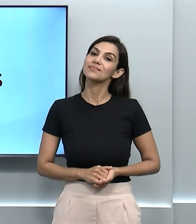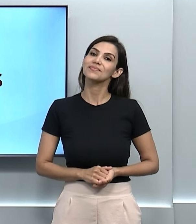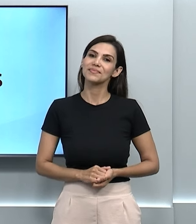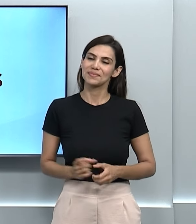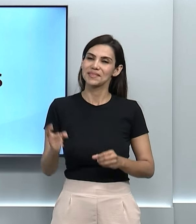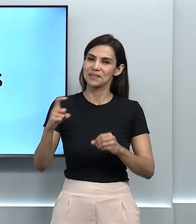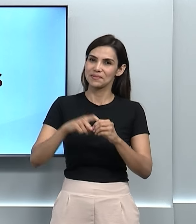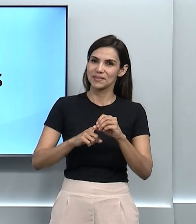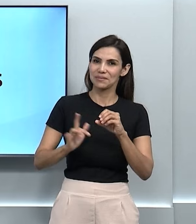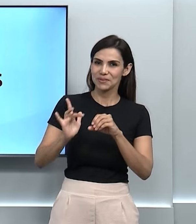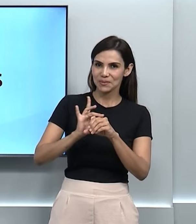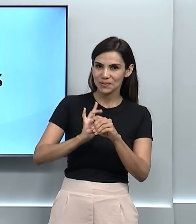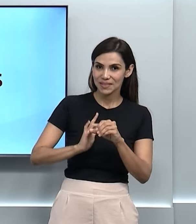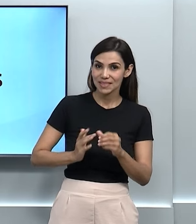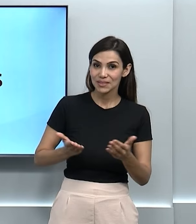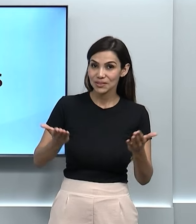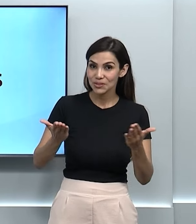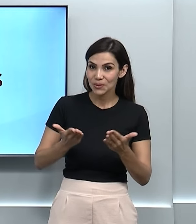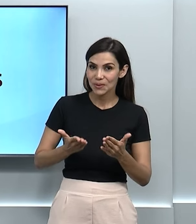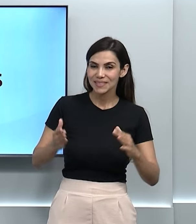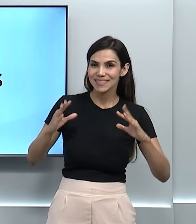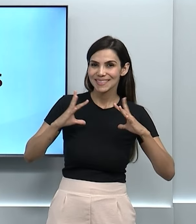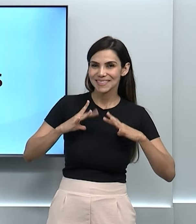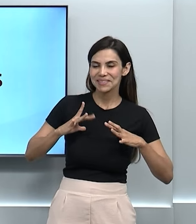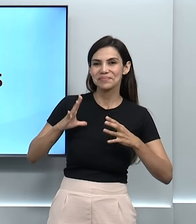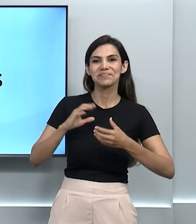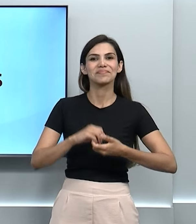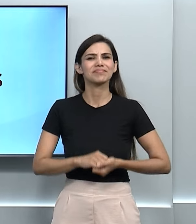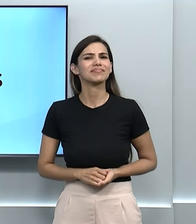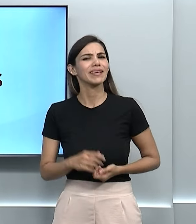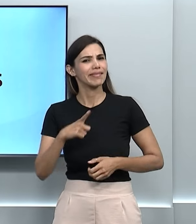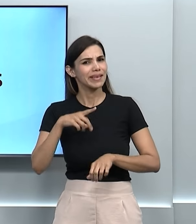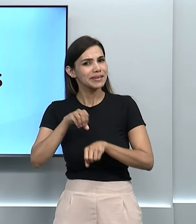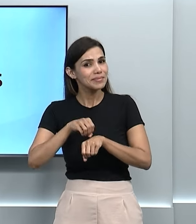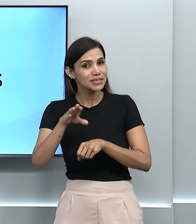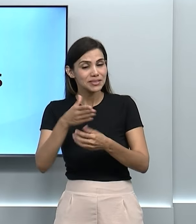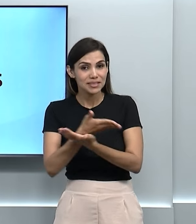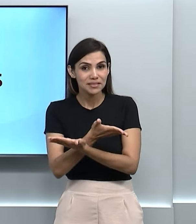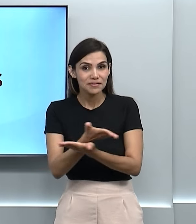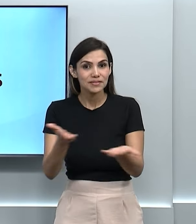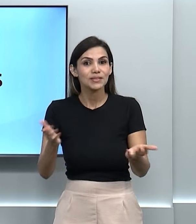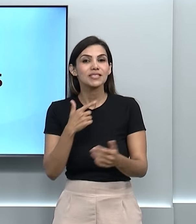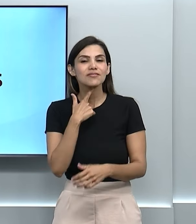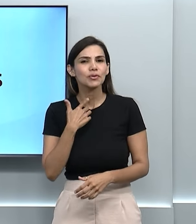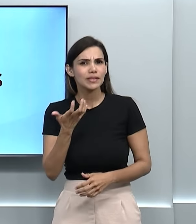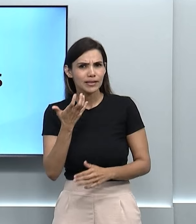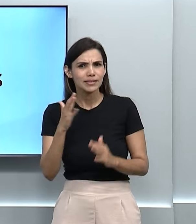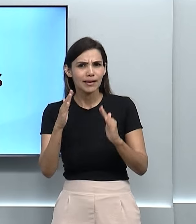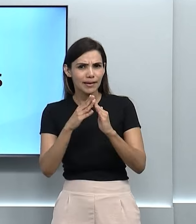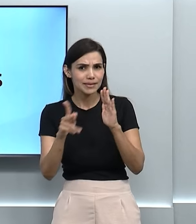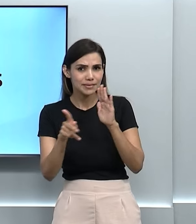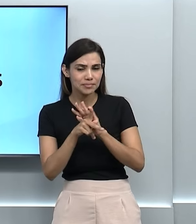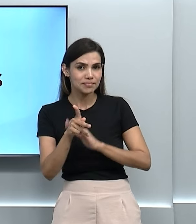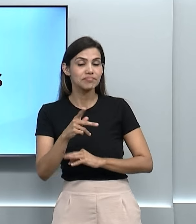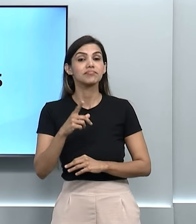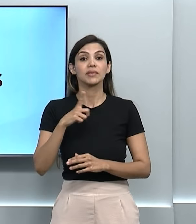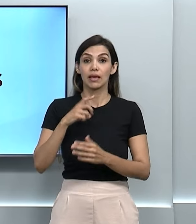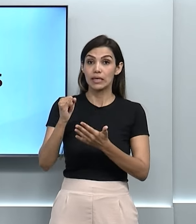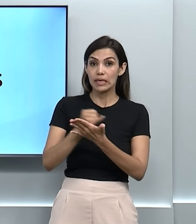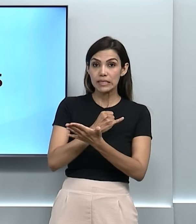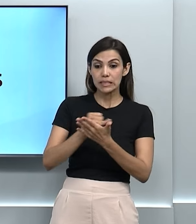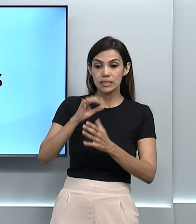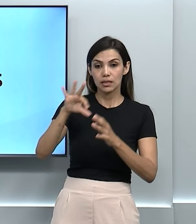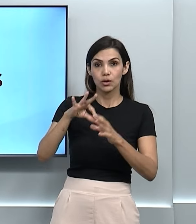Voltamos com o nosso programa desse feriado. E agora temos uma dica para quem quer ter uma casa própria. As inscrições para o